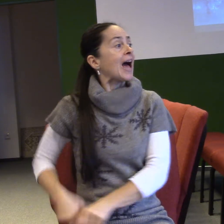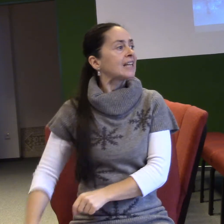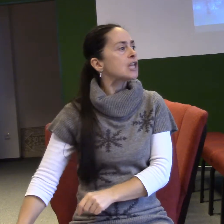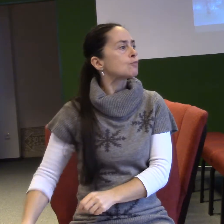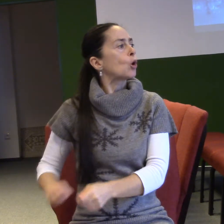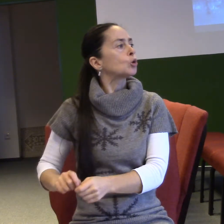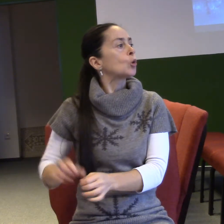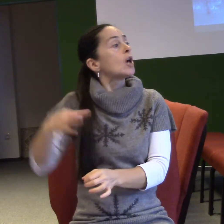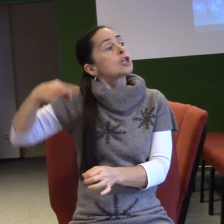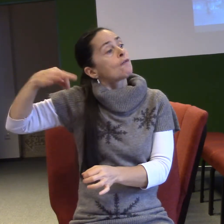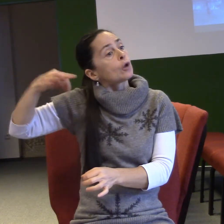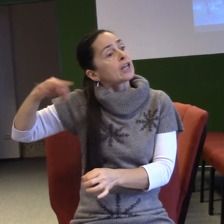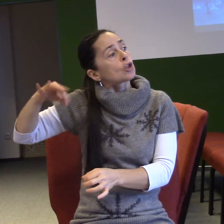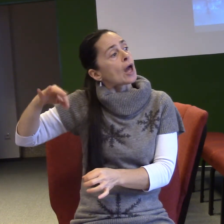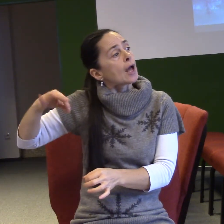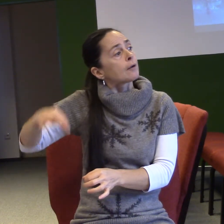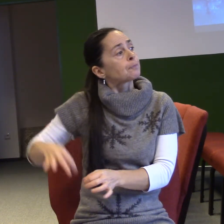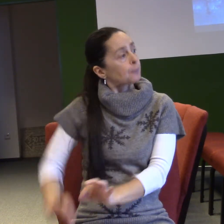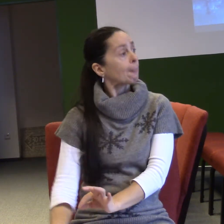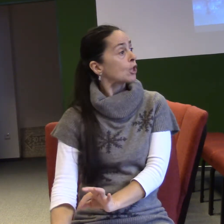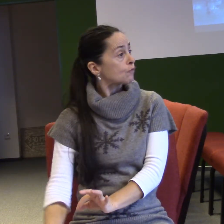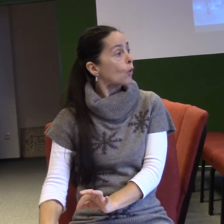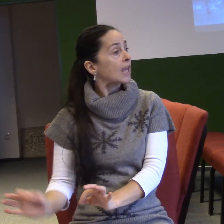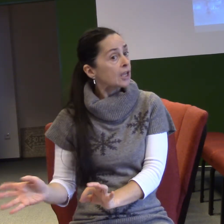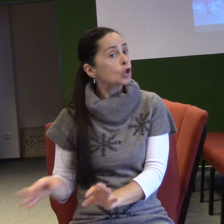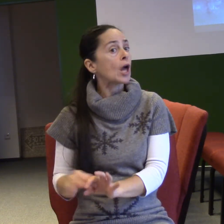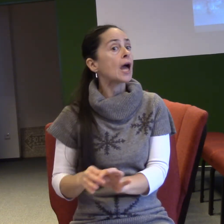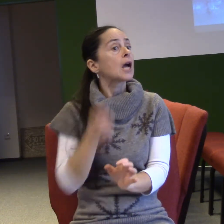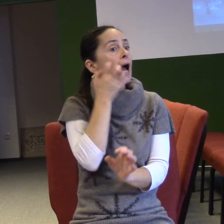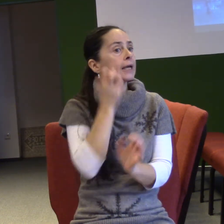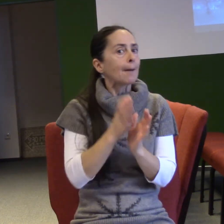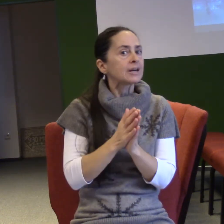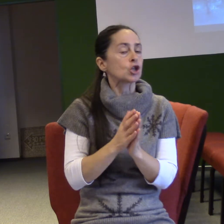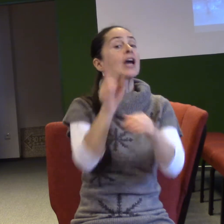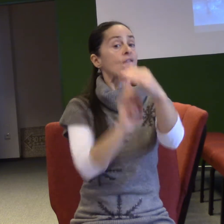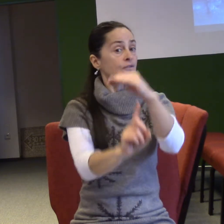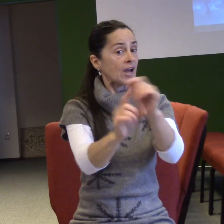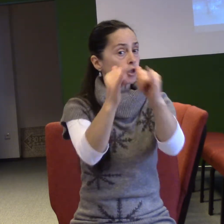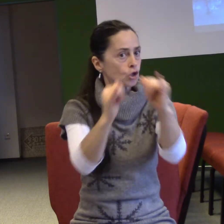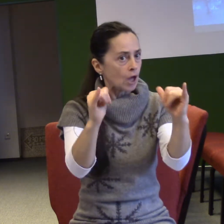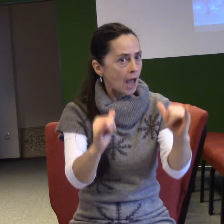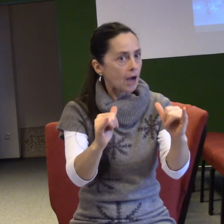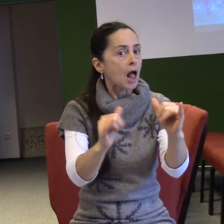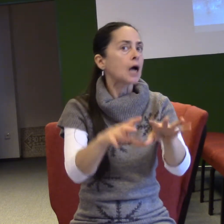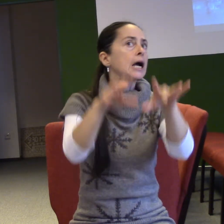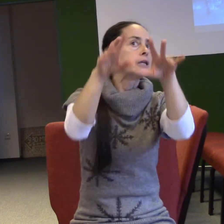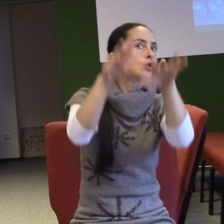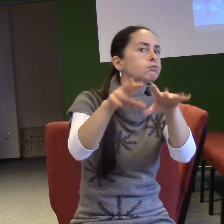Zvonečky a jablíčka. A ve chvíli, kdy on vešel do té svatyně svatých a pálil tam to kadidlo a zvonečky se